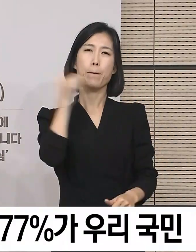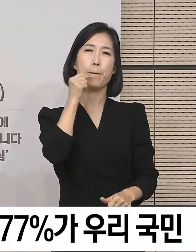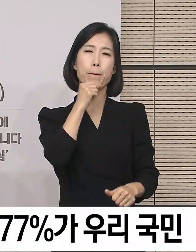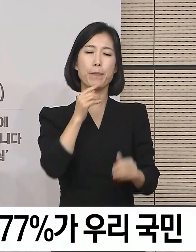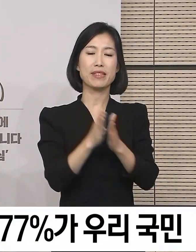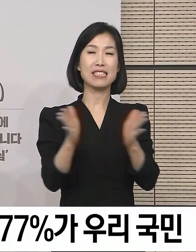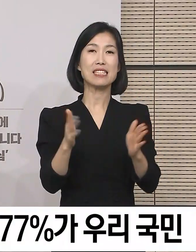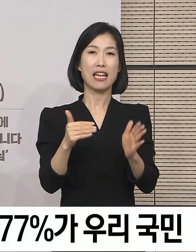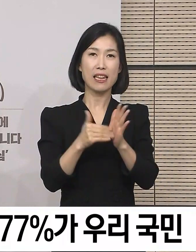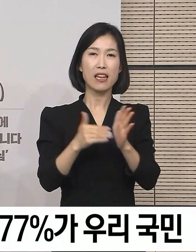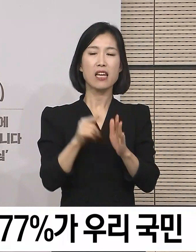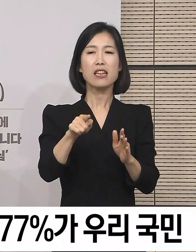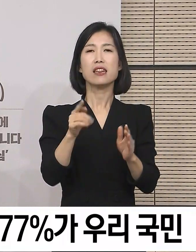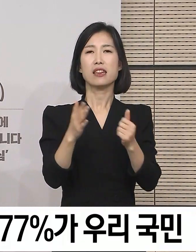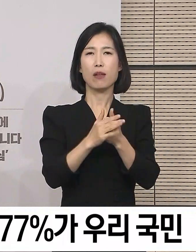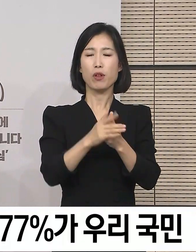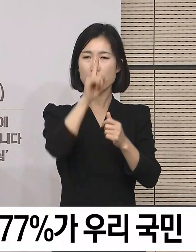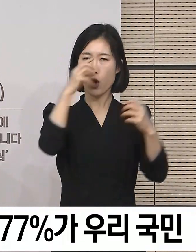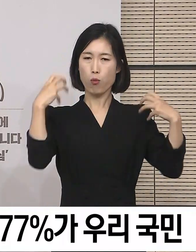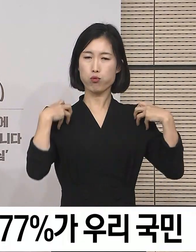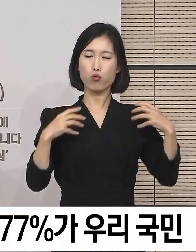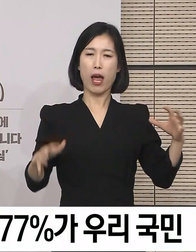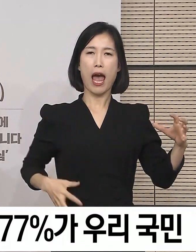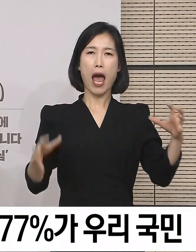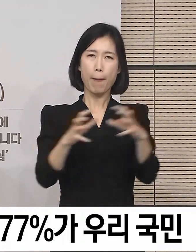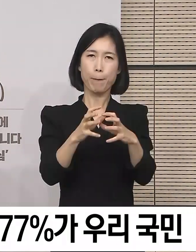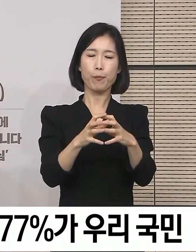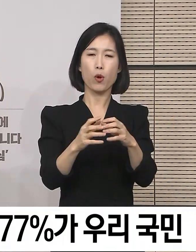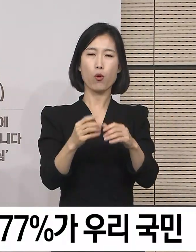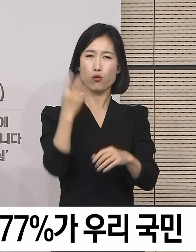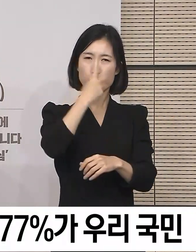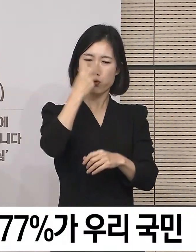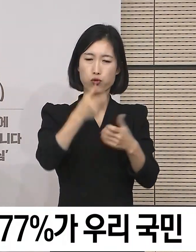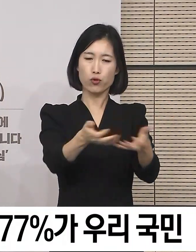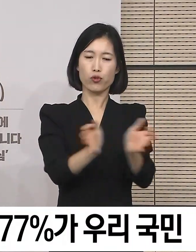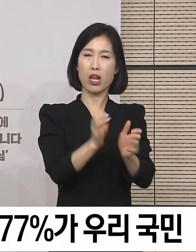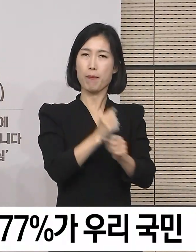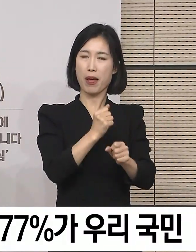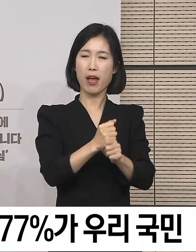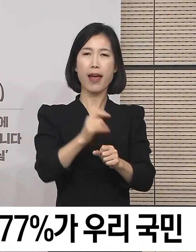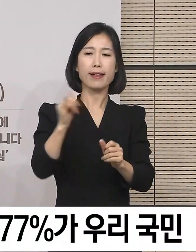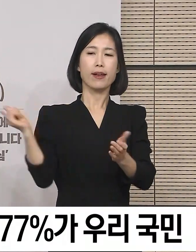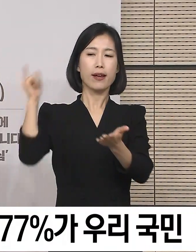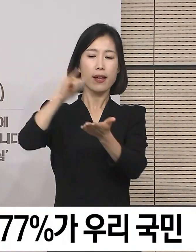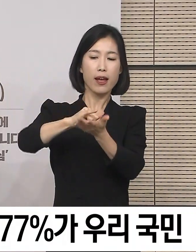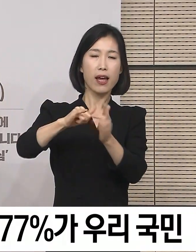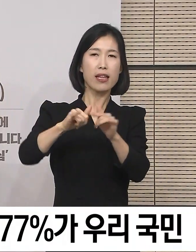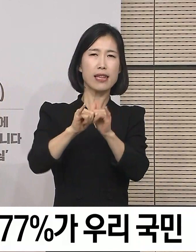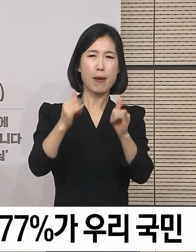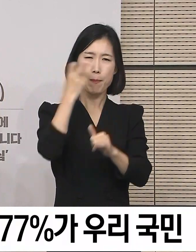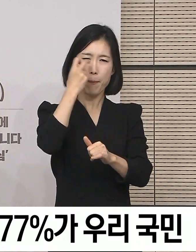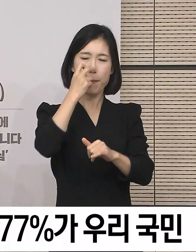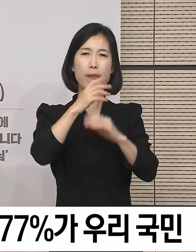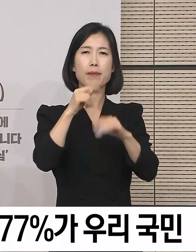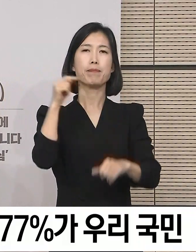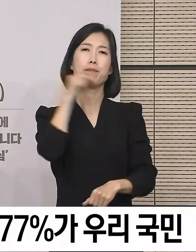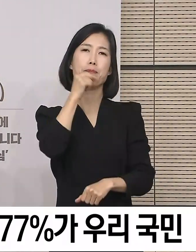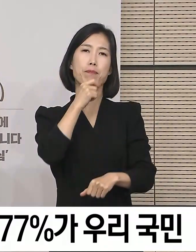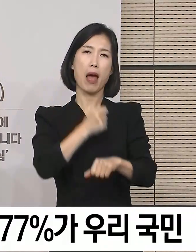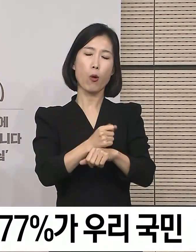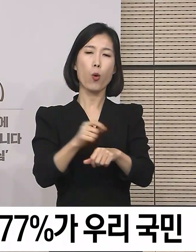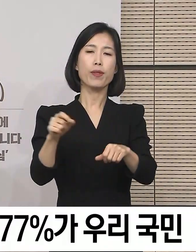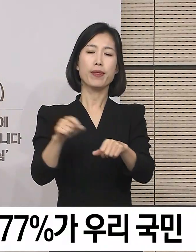있습니다. 이를 위해 정부 합동지원단을 구성하여 모든 입국자들에 대한 검역을 강화하는 동시에 특별